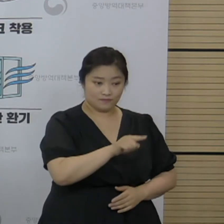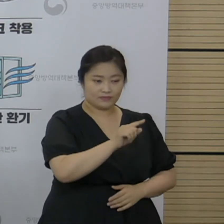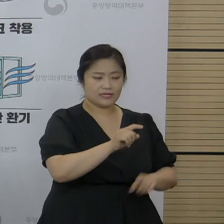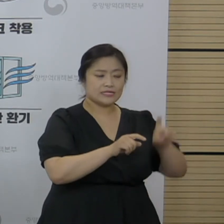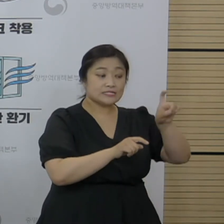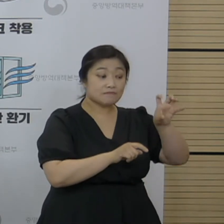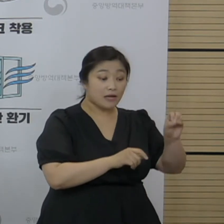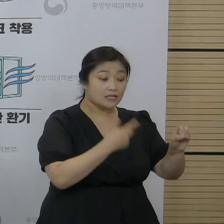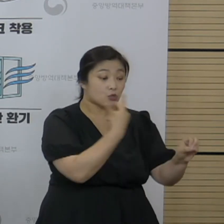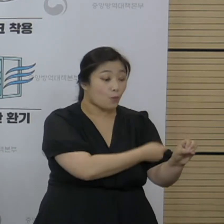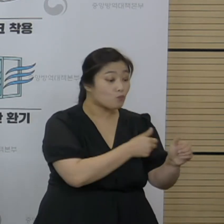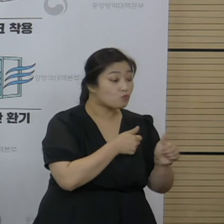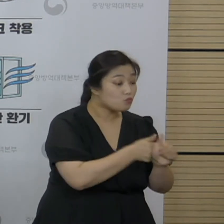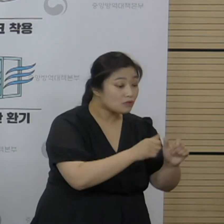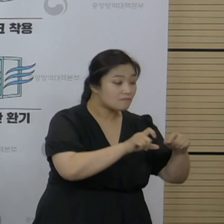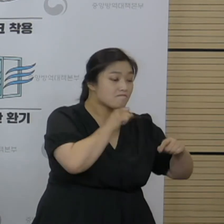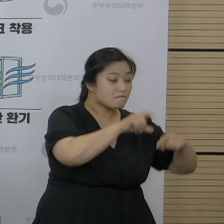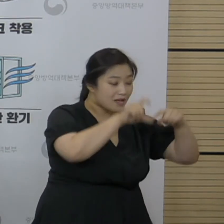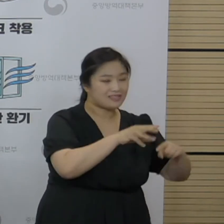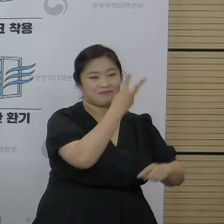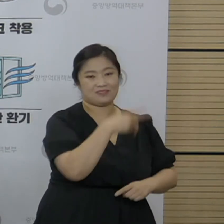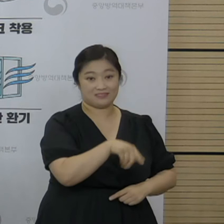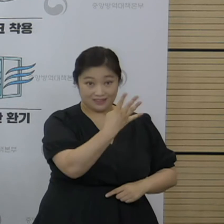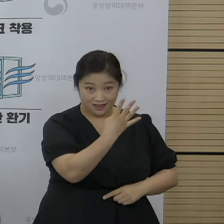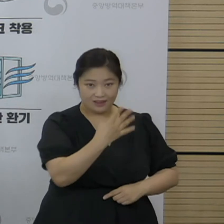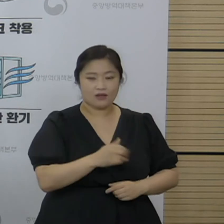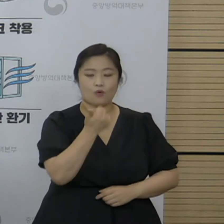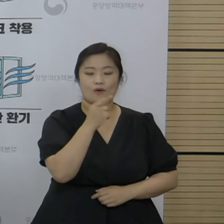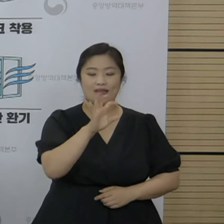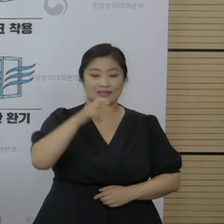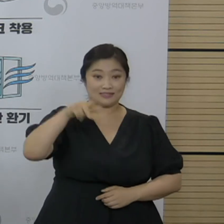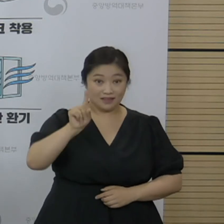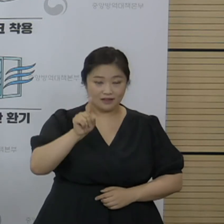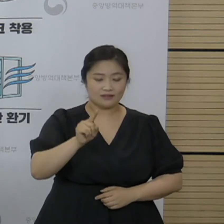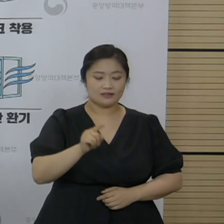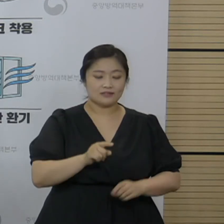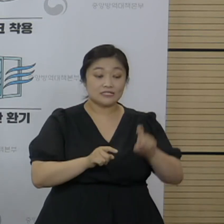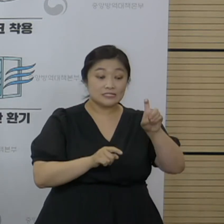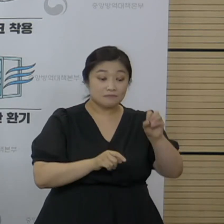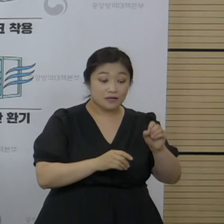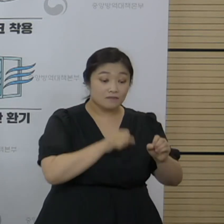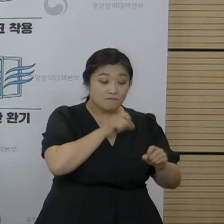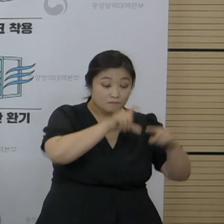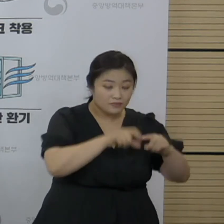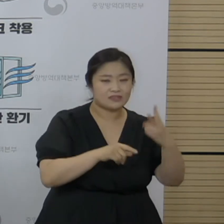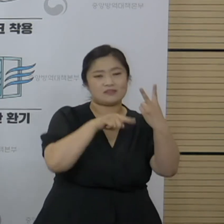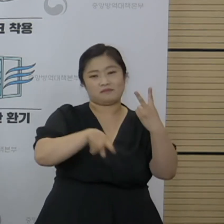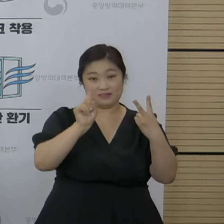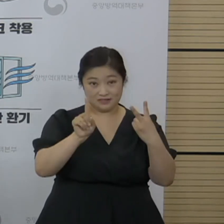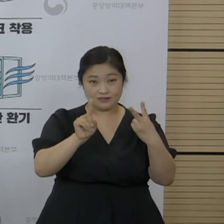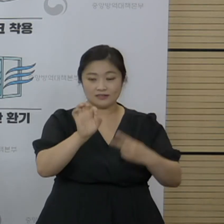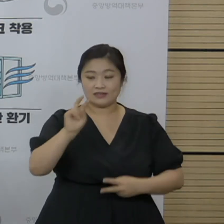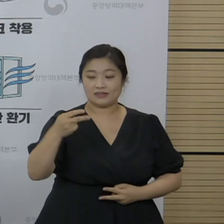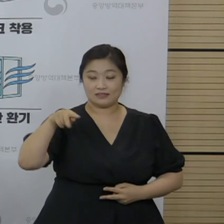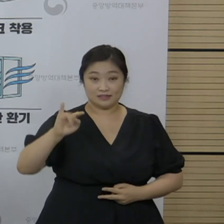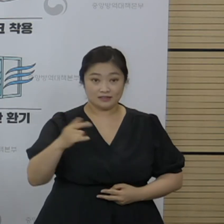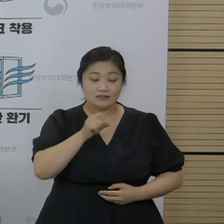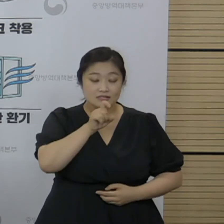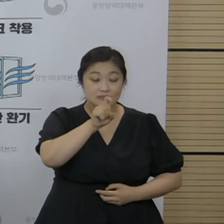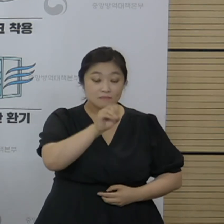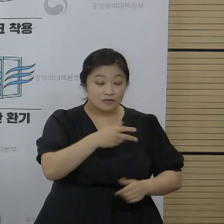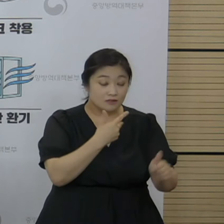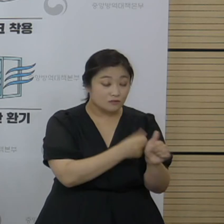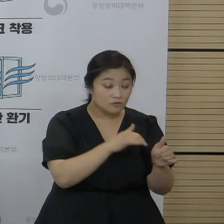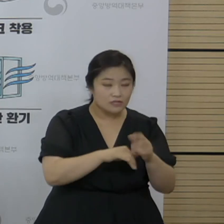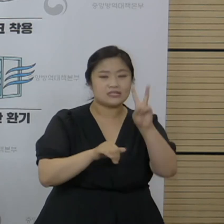10만 접종 건당 3.4, 화이자는 10만 접종 건당 2.1, 얀센은 10만 접종 건당